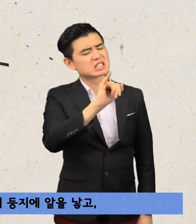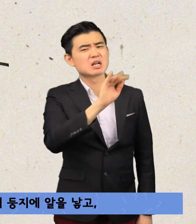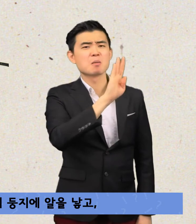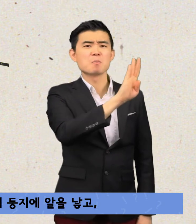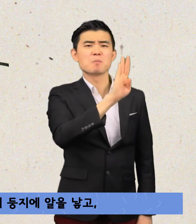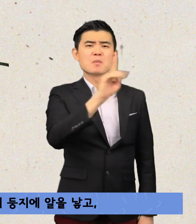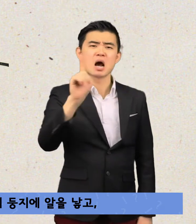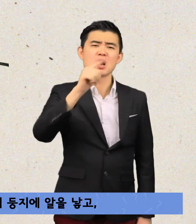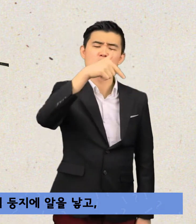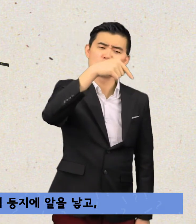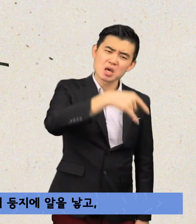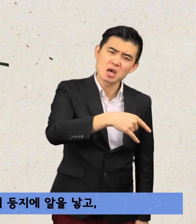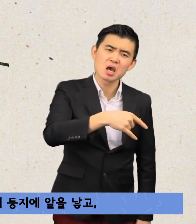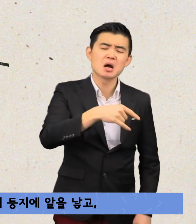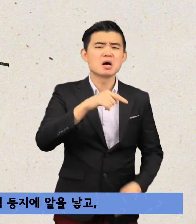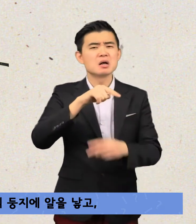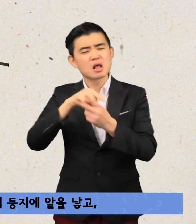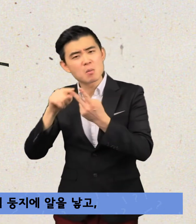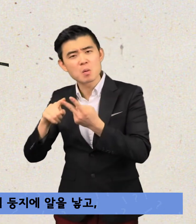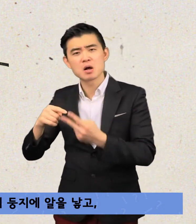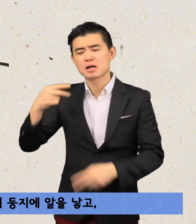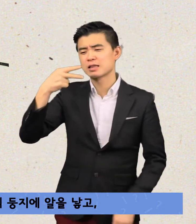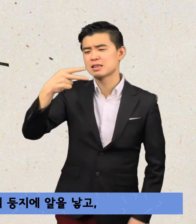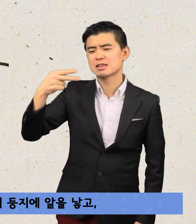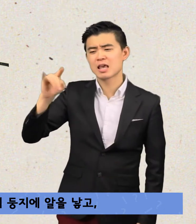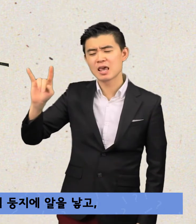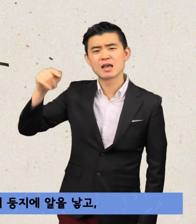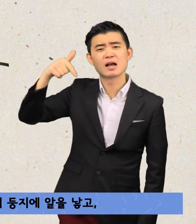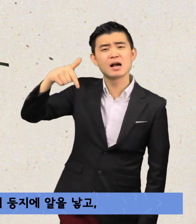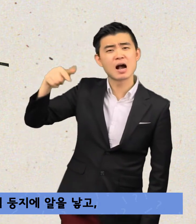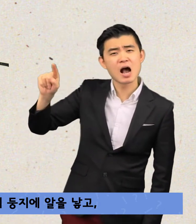지빡이나 떼까치 등 남의 둥지에 알을 낳고